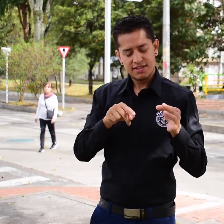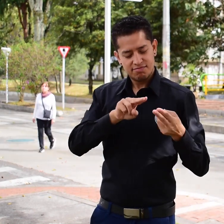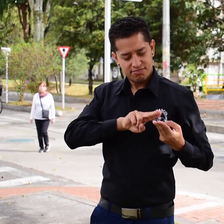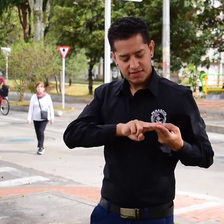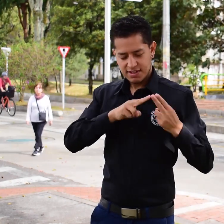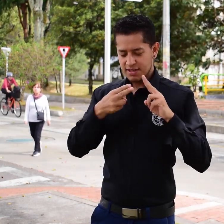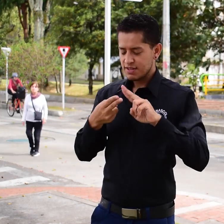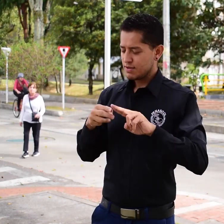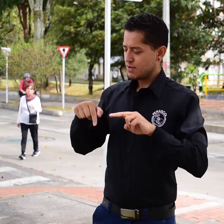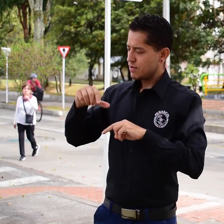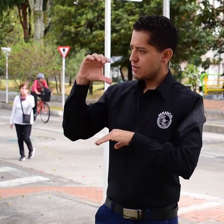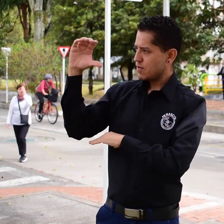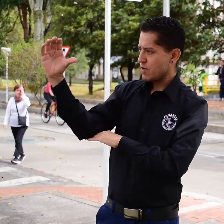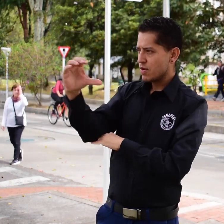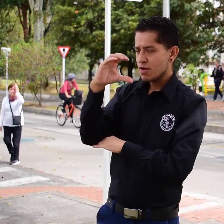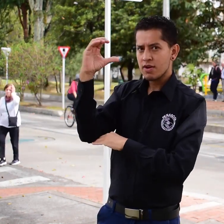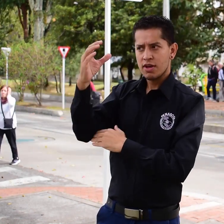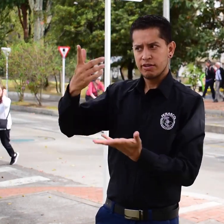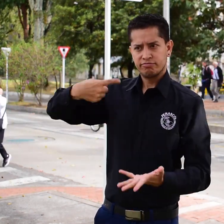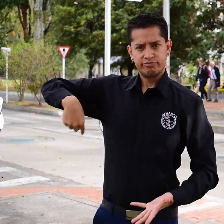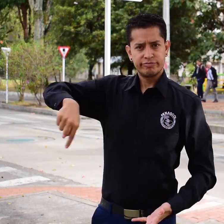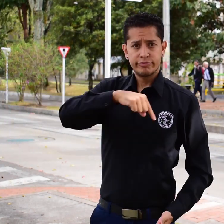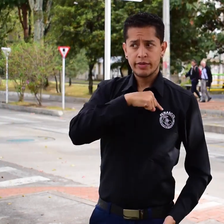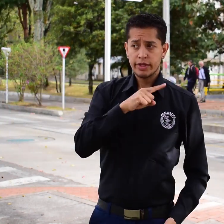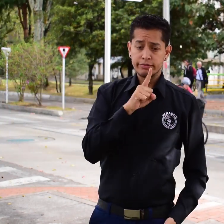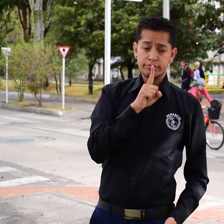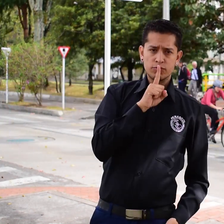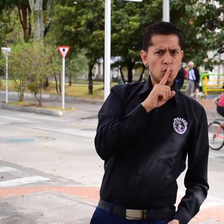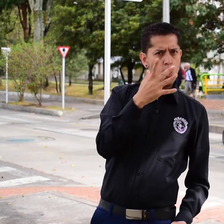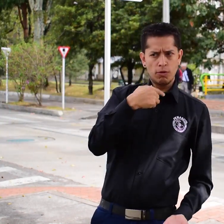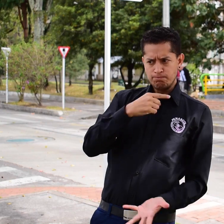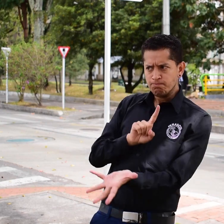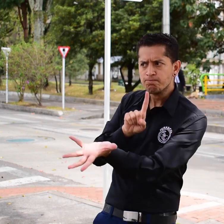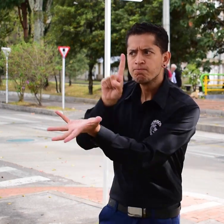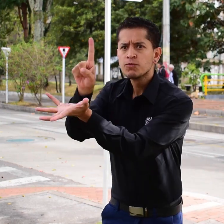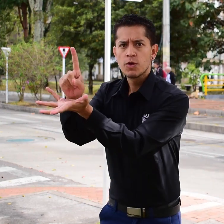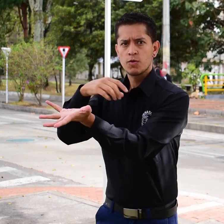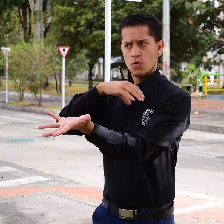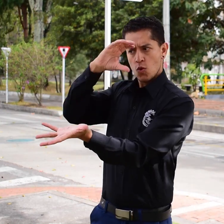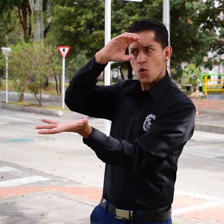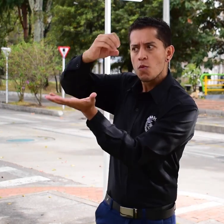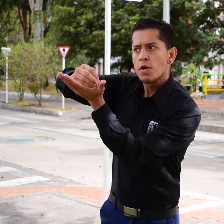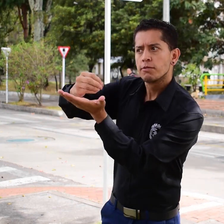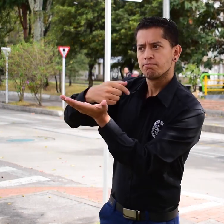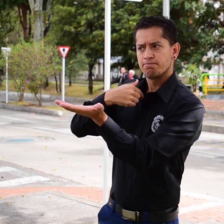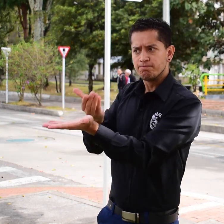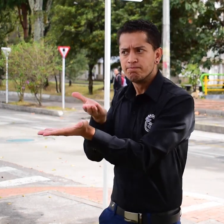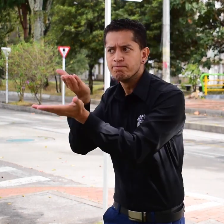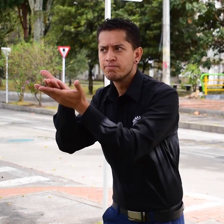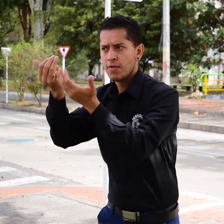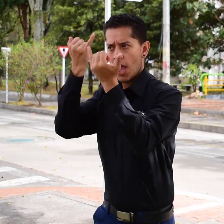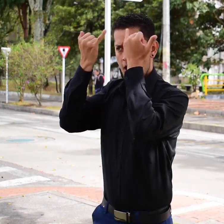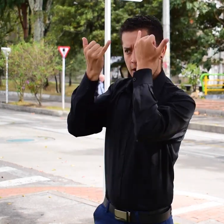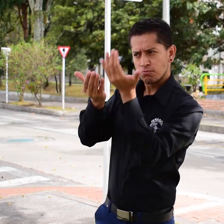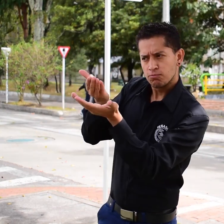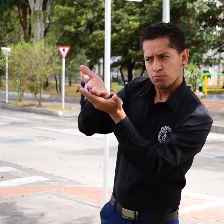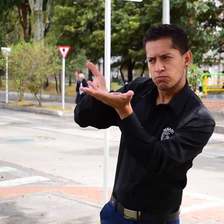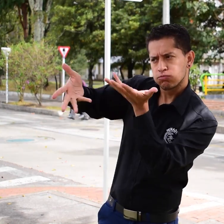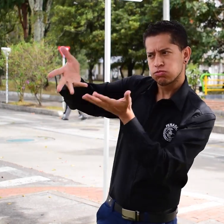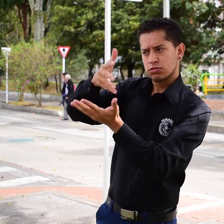para que en colombia no nos quedemos callados sino que nos movamos a participar opinar proponer y hacernos visibles visibles